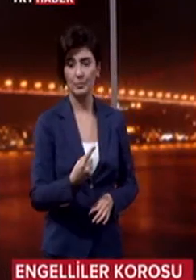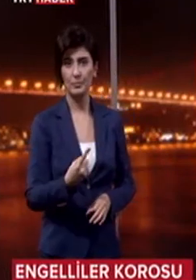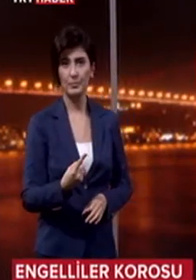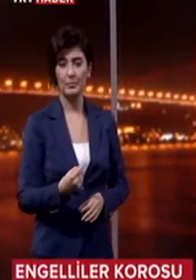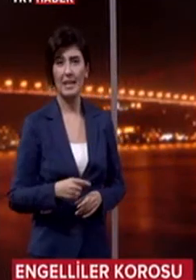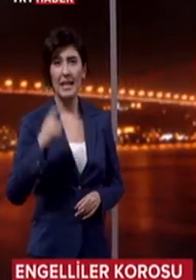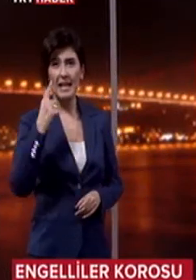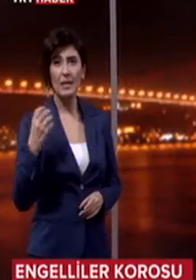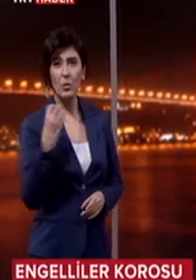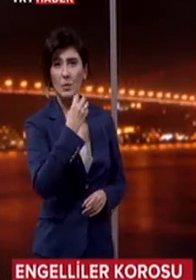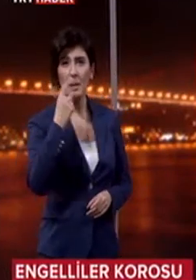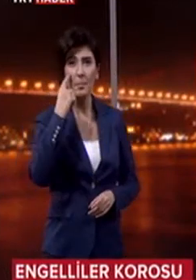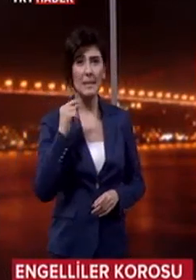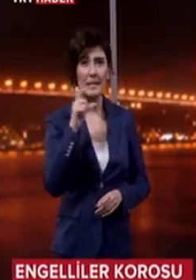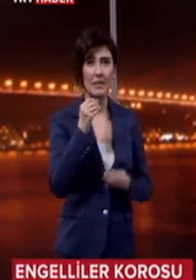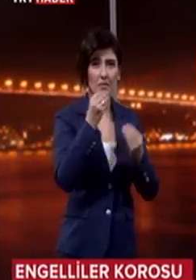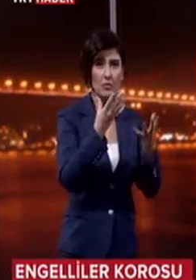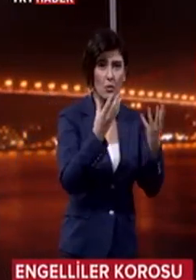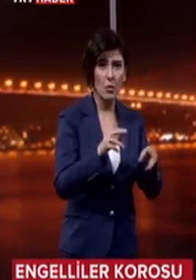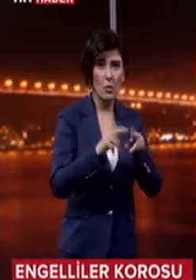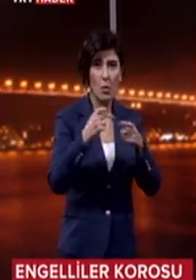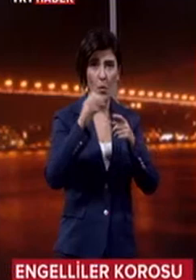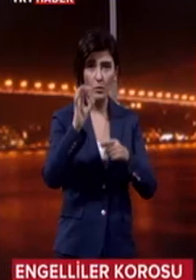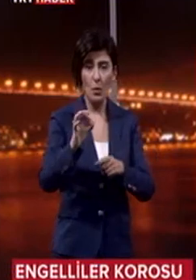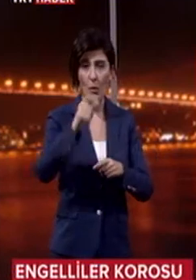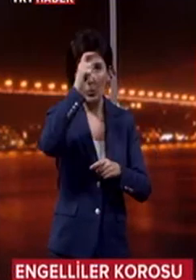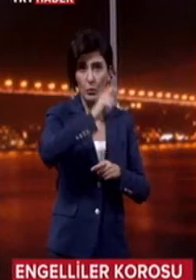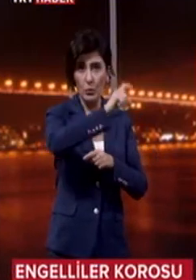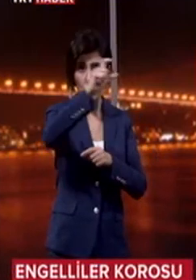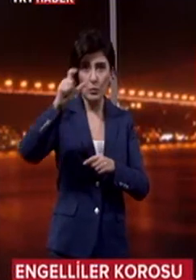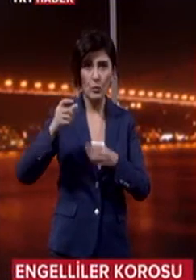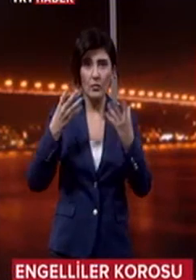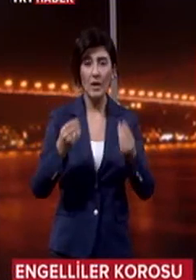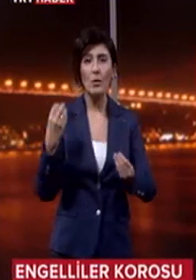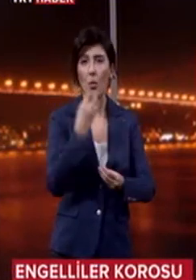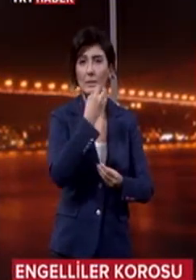İlk konserlerine Mayıs ayında verecek olan koro, yurt çapında vereceği konserlerin heyecanını yaşıyor.